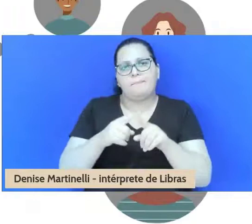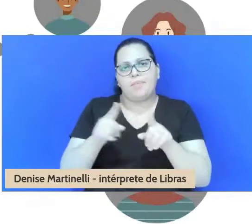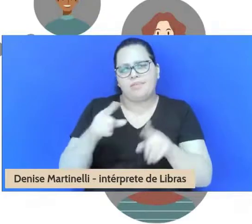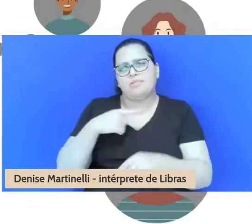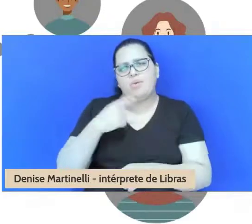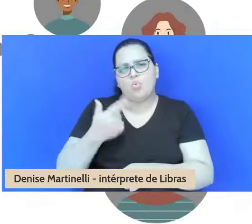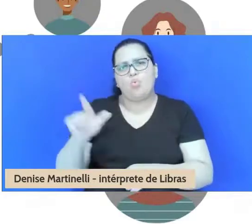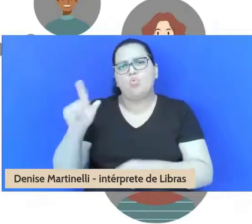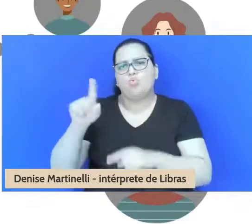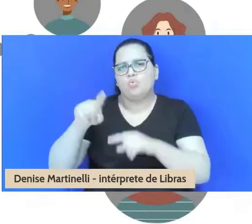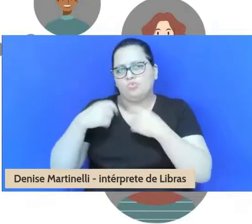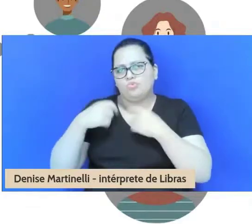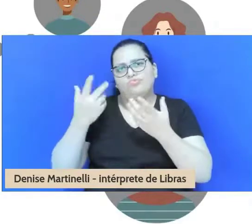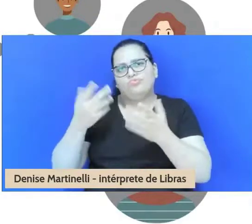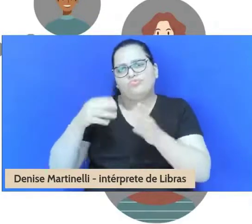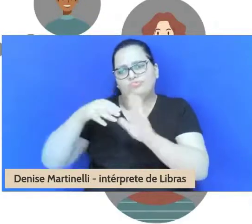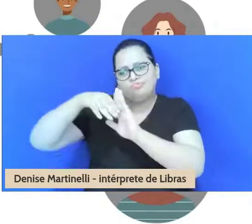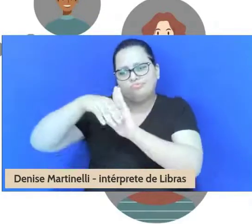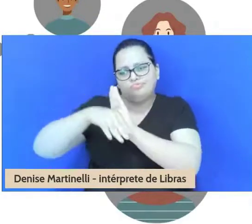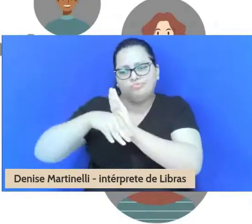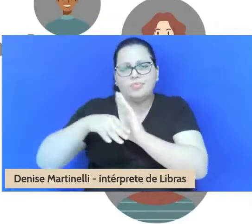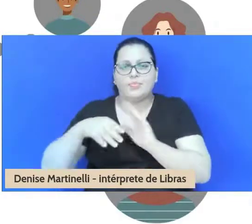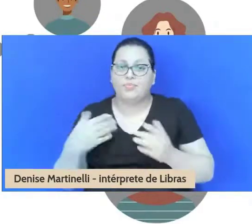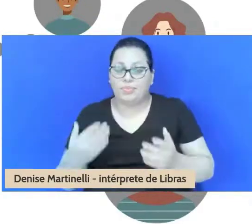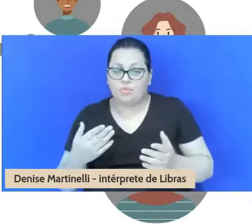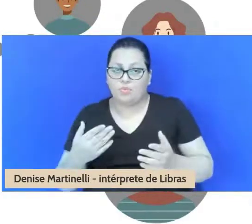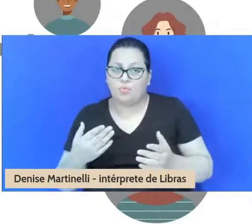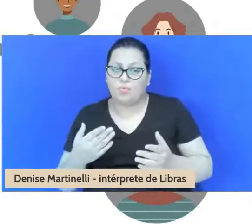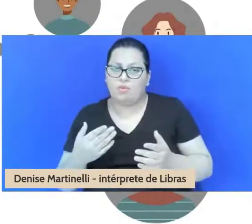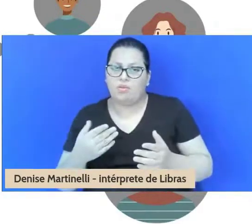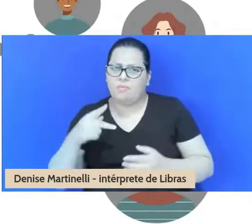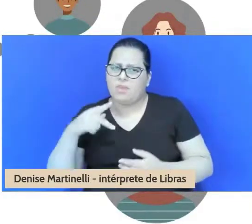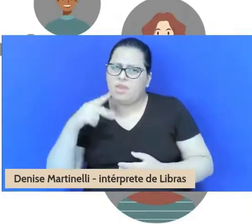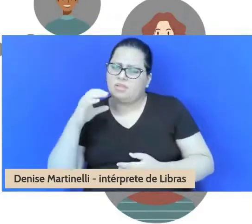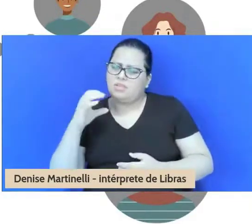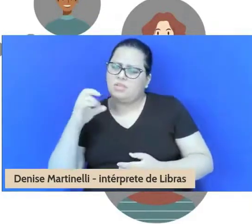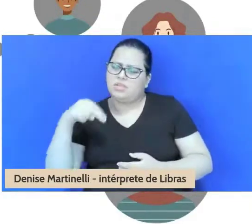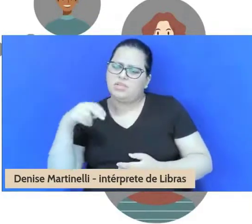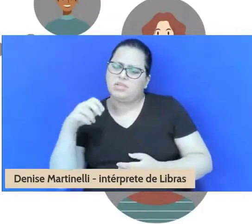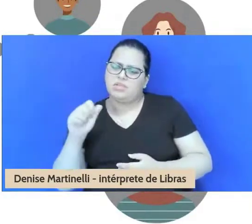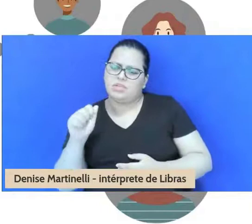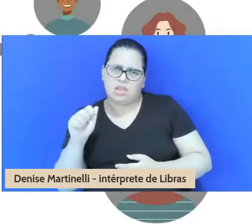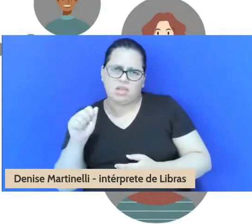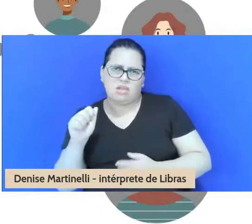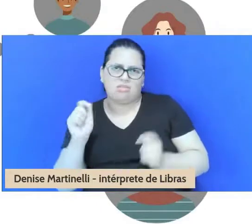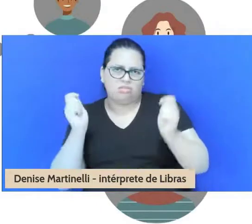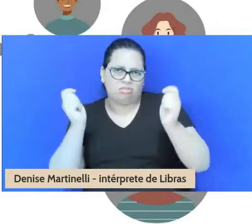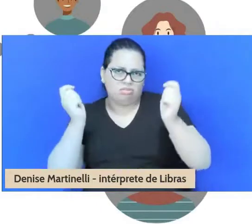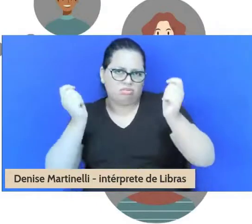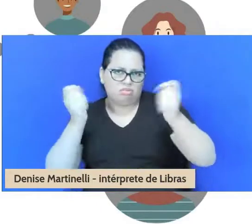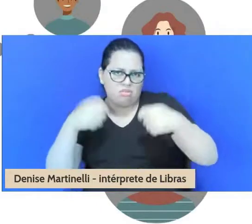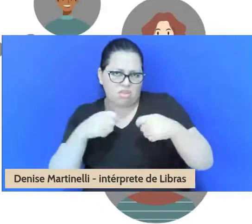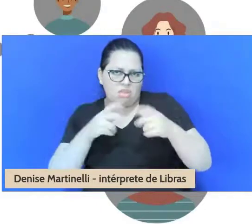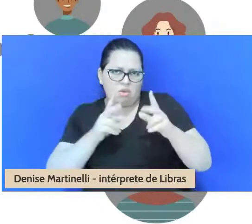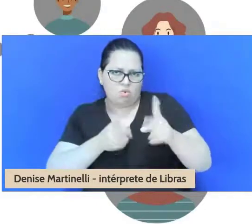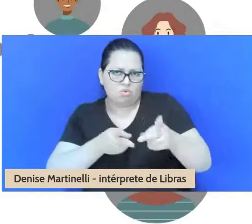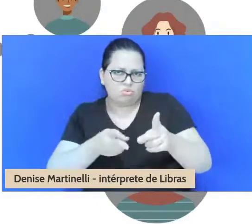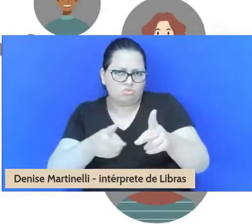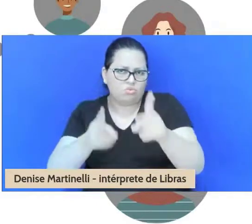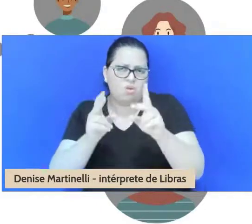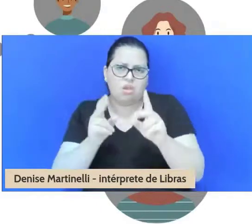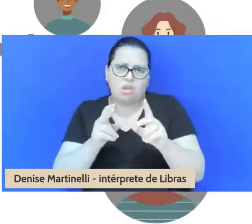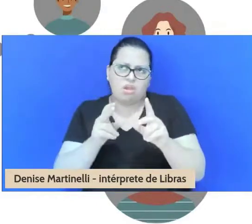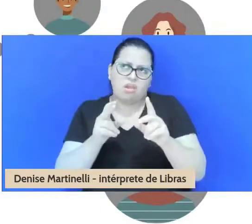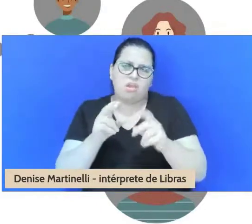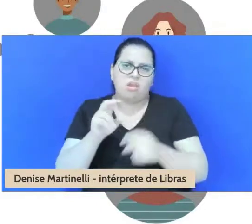Vale a pena seguir com o PCNA no conjunto de frentes que ele abriu, ou é